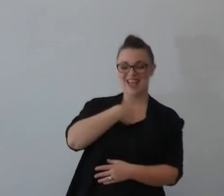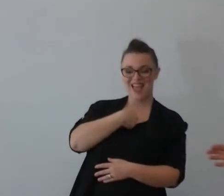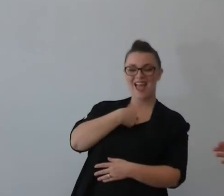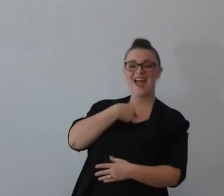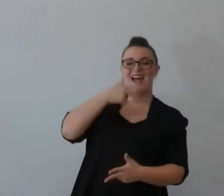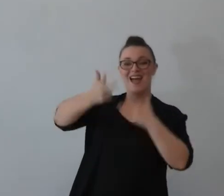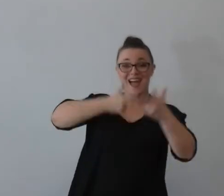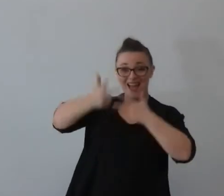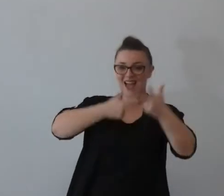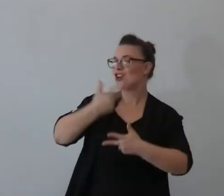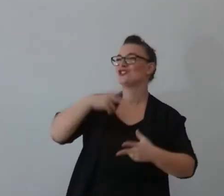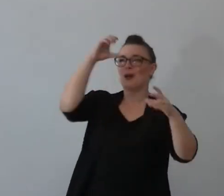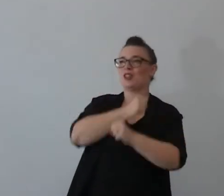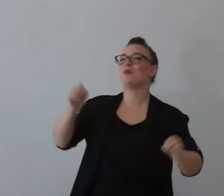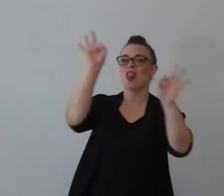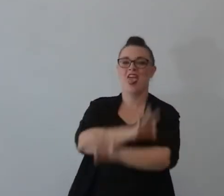disegni discusi